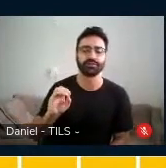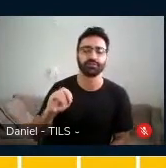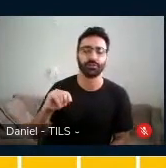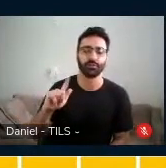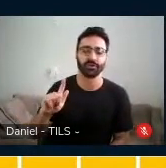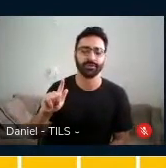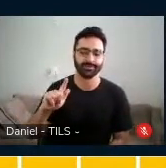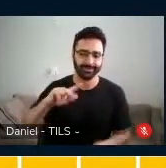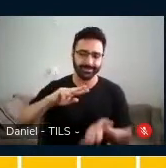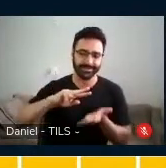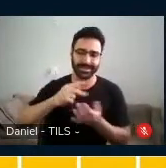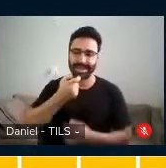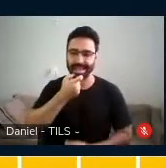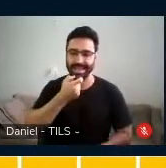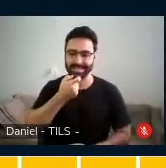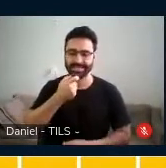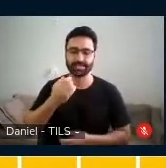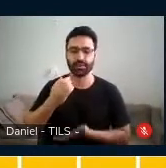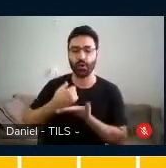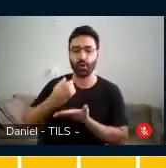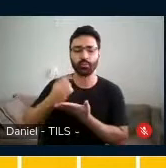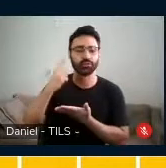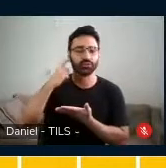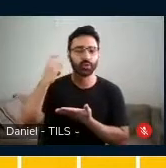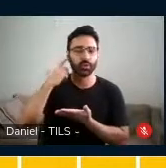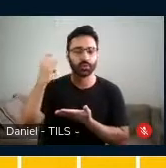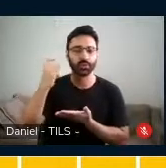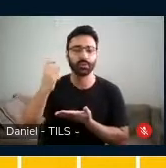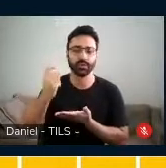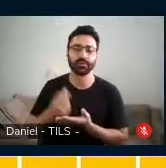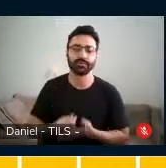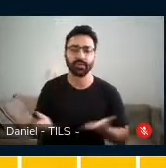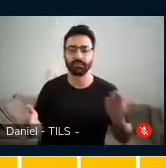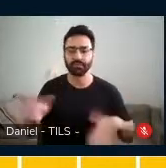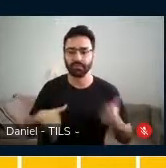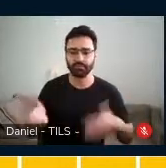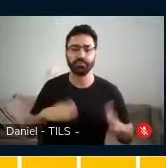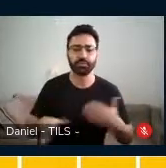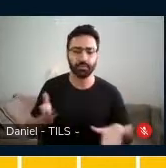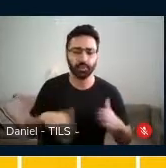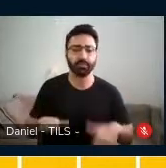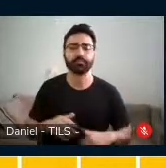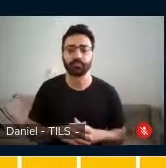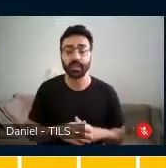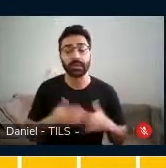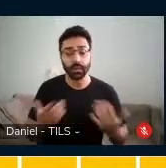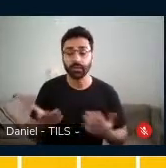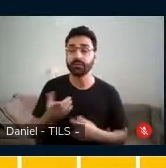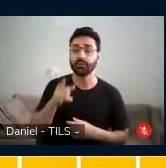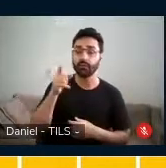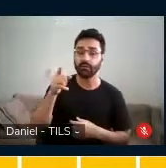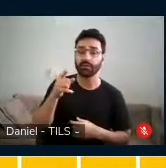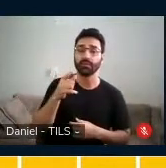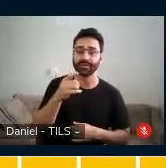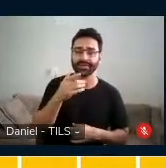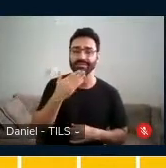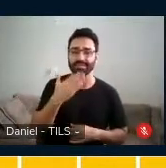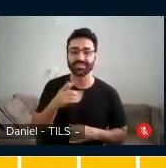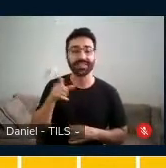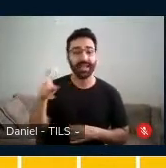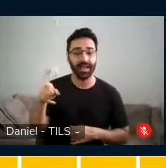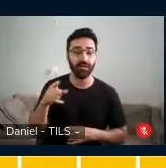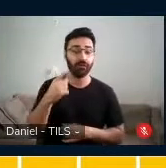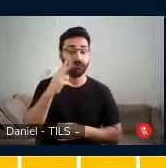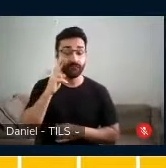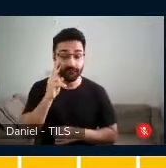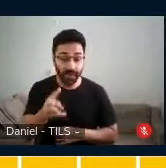processo? A gente também oportunizou que ela observasse o movimento da mão e do